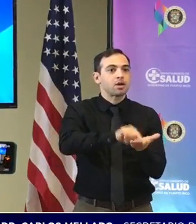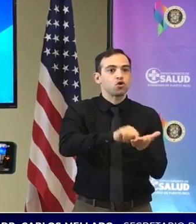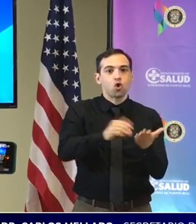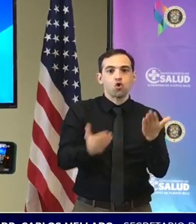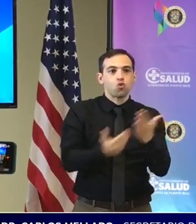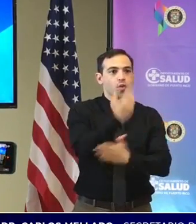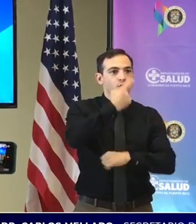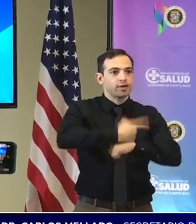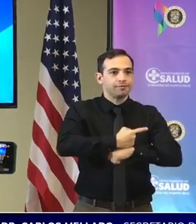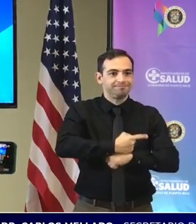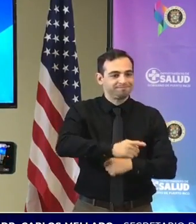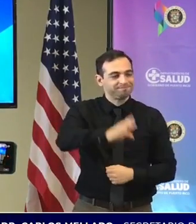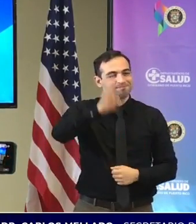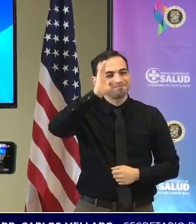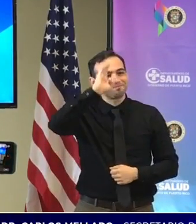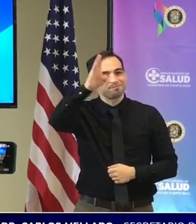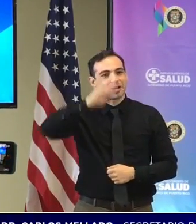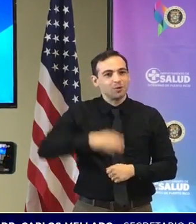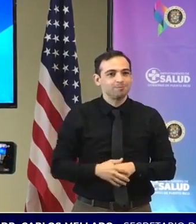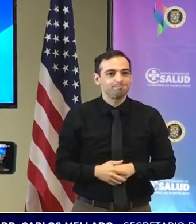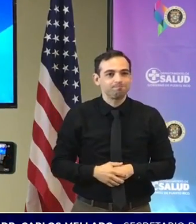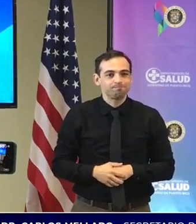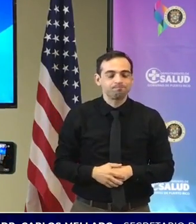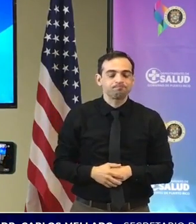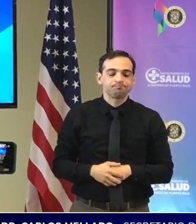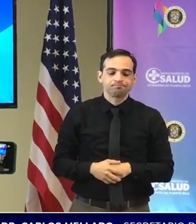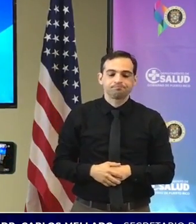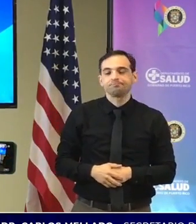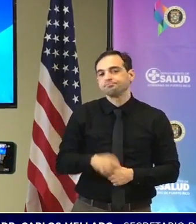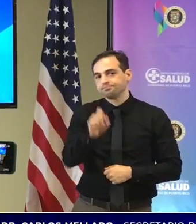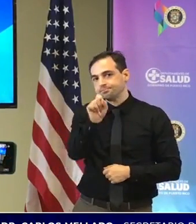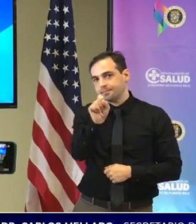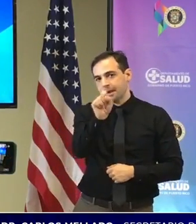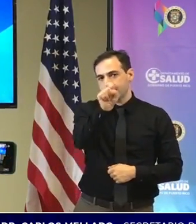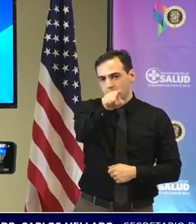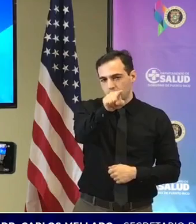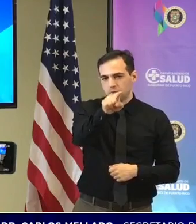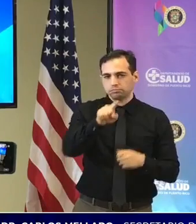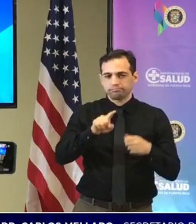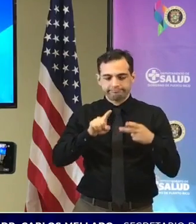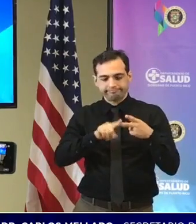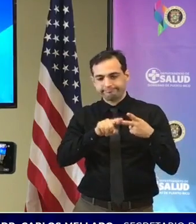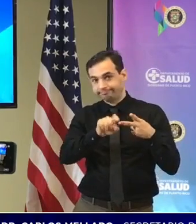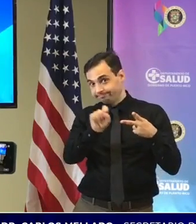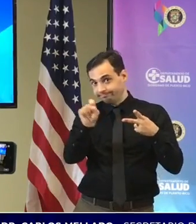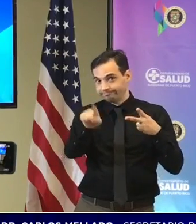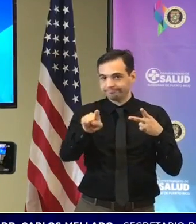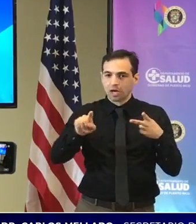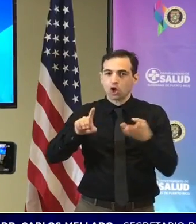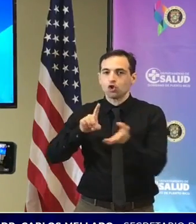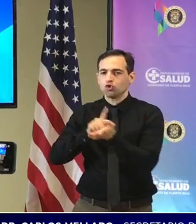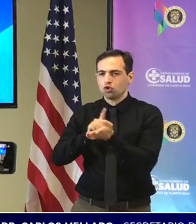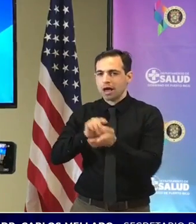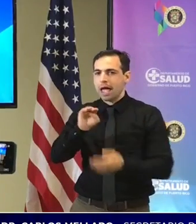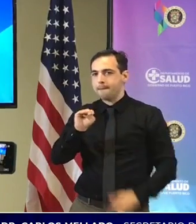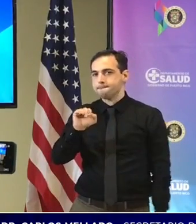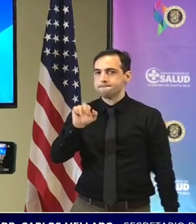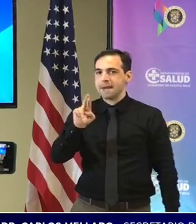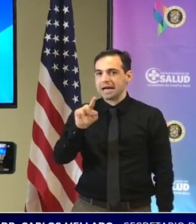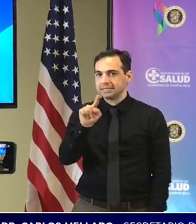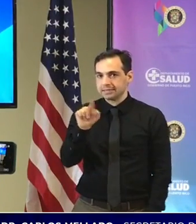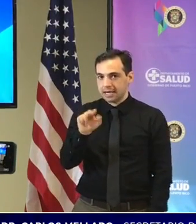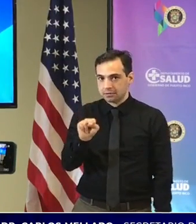hola secretario salud tengo una pregunta primero para usted y luego para la doctora Marzán sobre